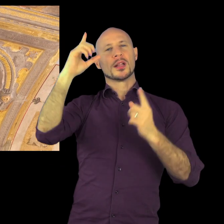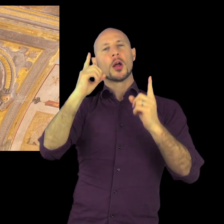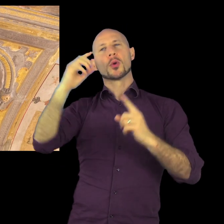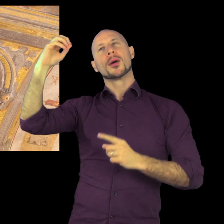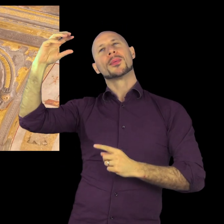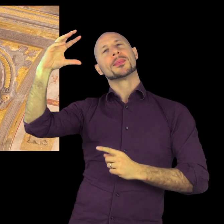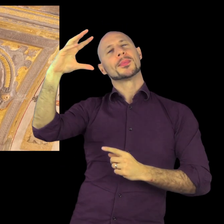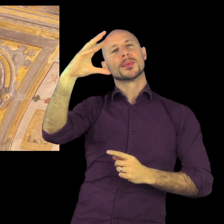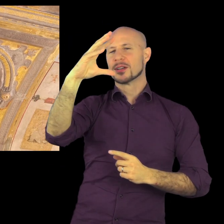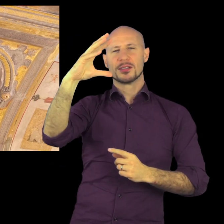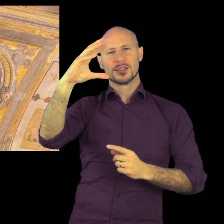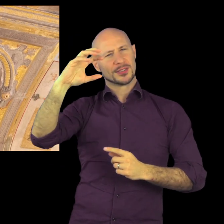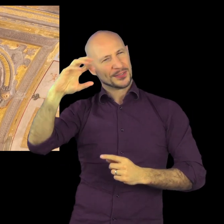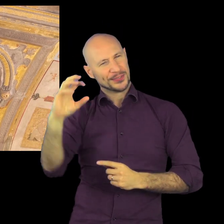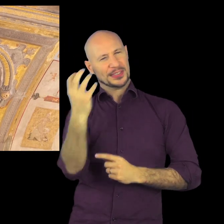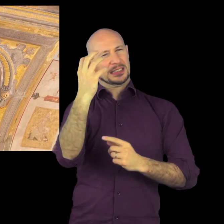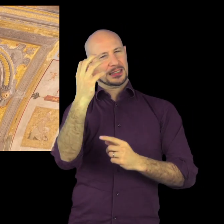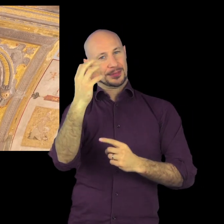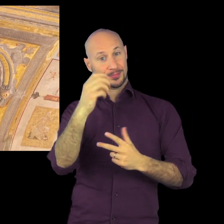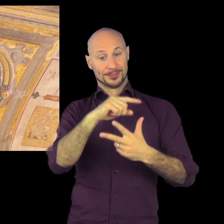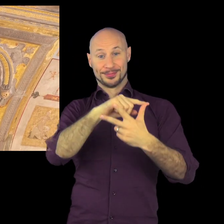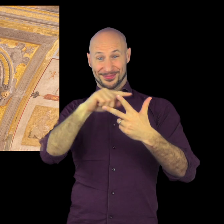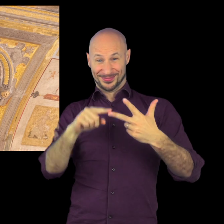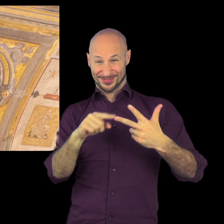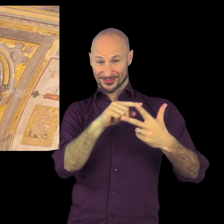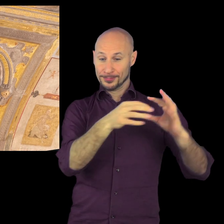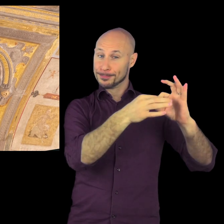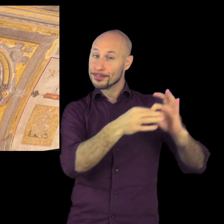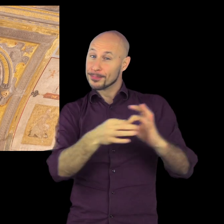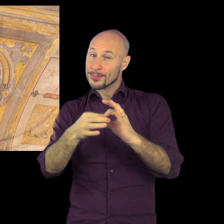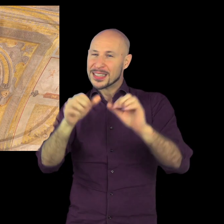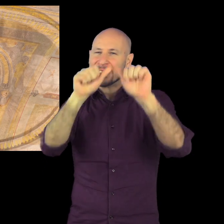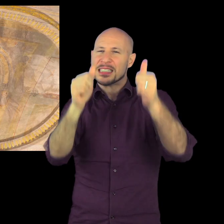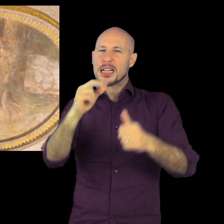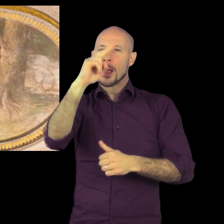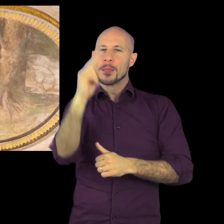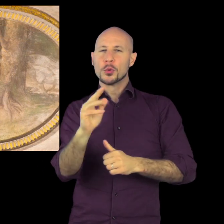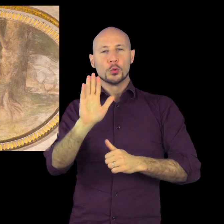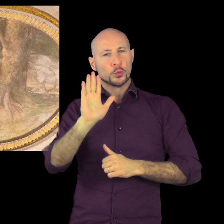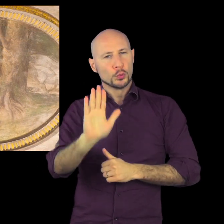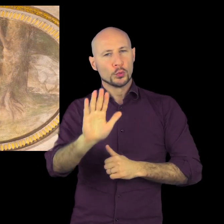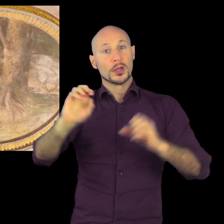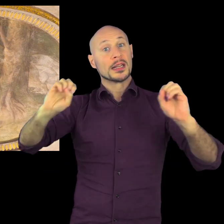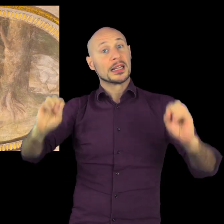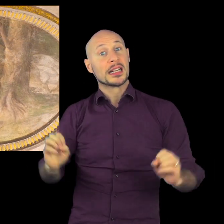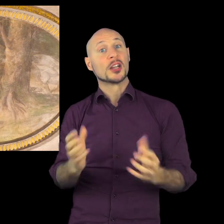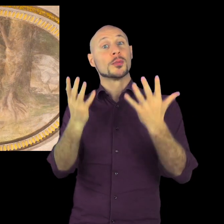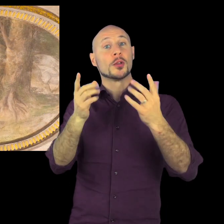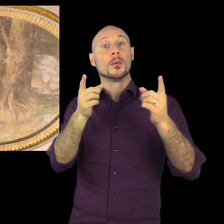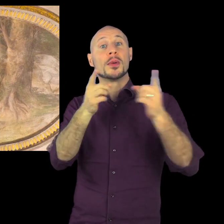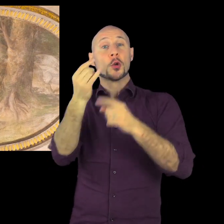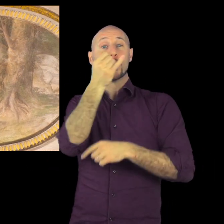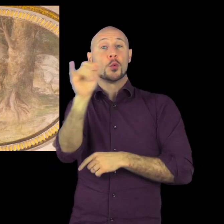Infatti, queste caratteristiche, la disposizione simmetrica delle figure, l'uso di queste tinte cromatiche